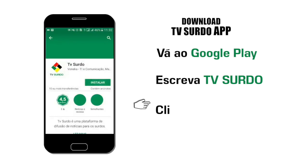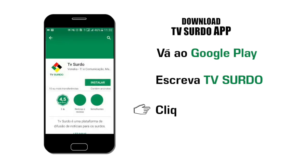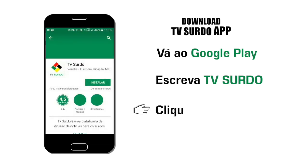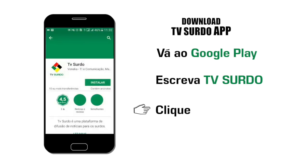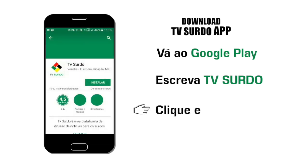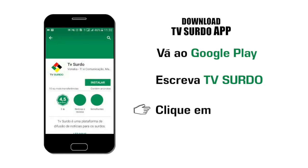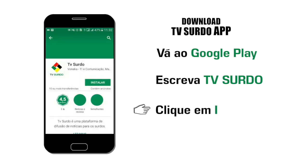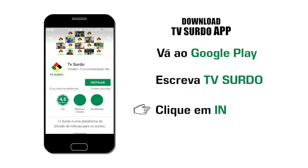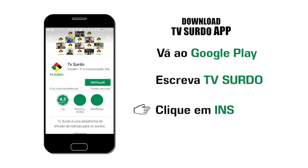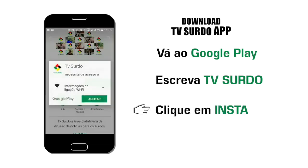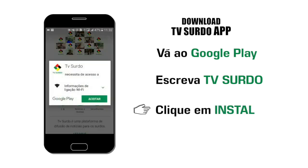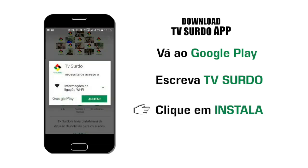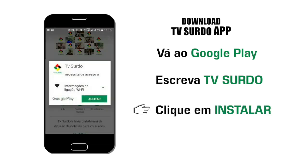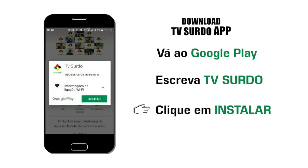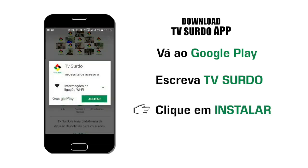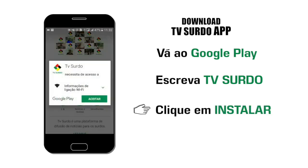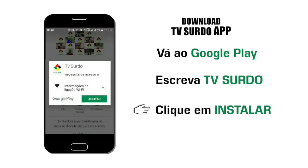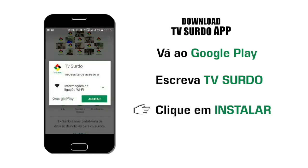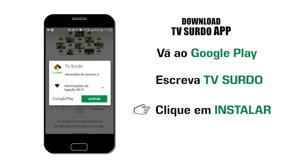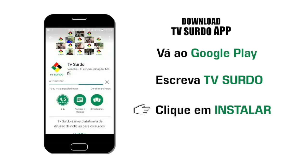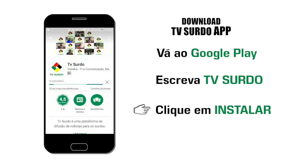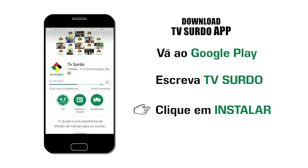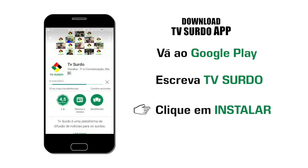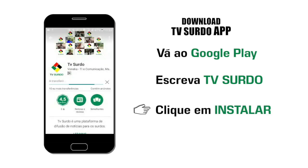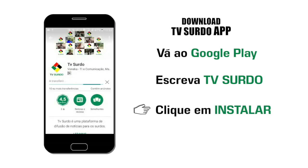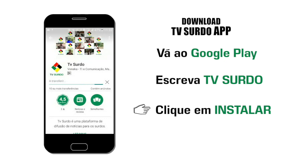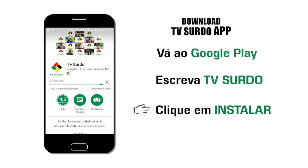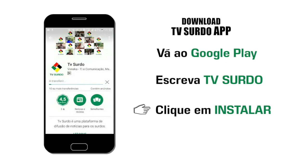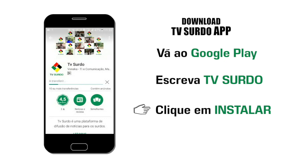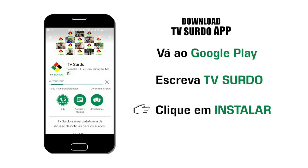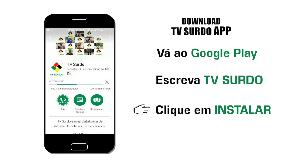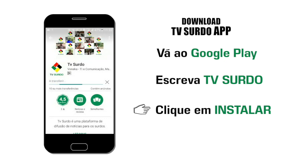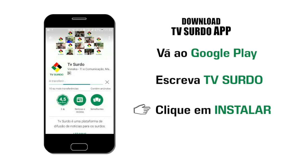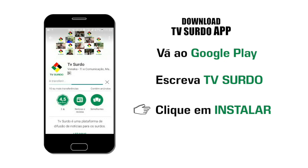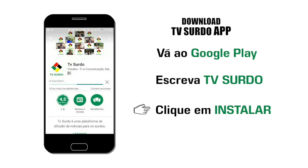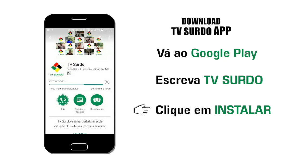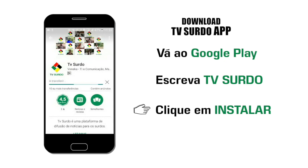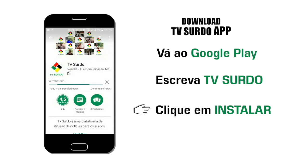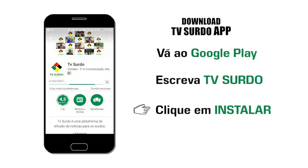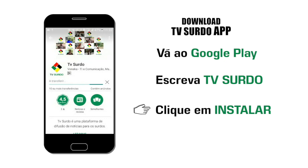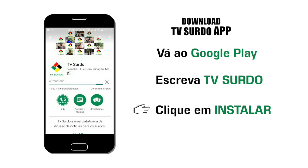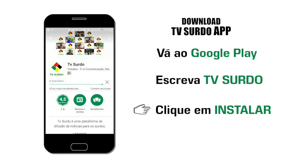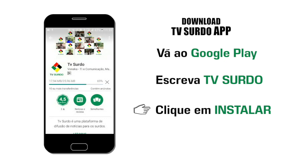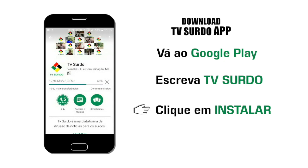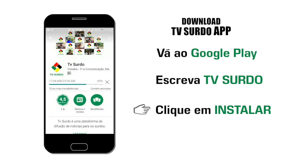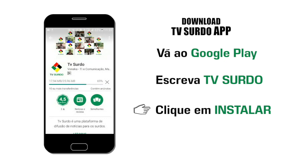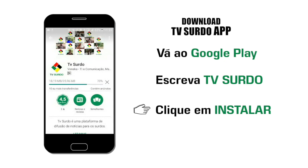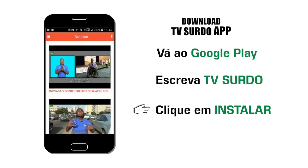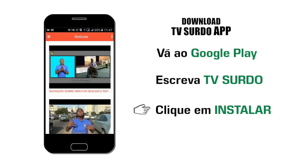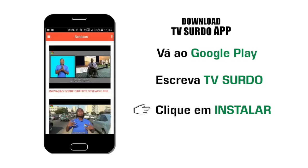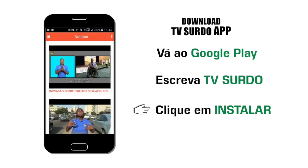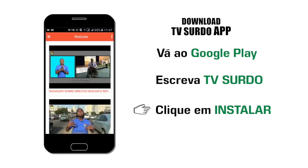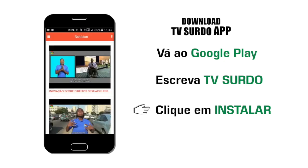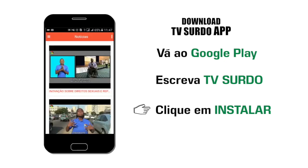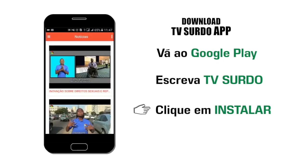Clique no ícone com o emblema da TV Surdo e, de seguida, instale. E já está!